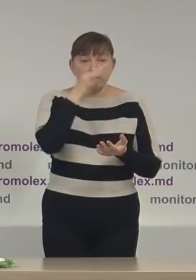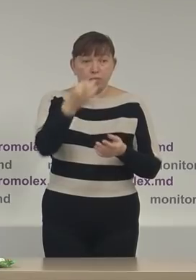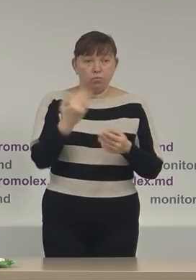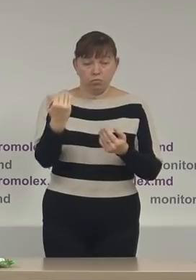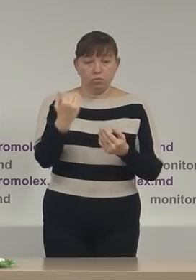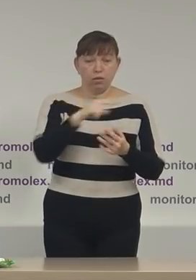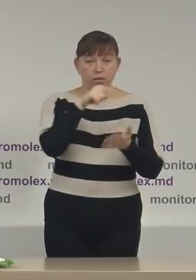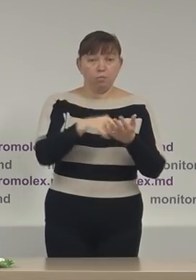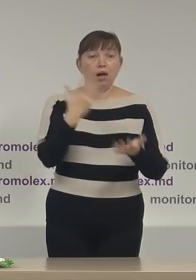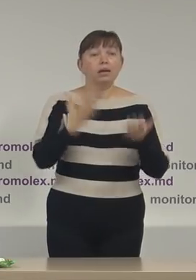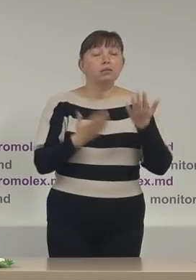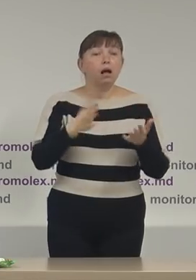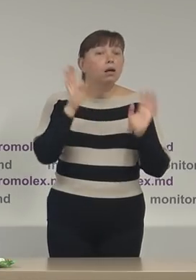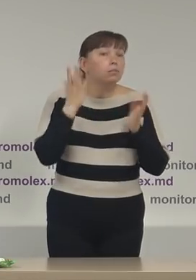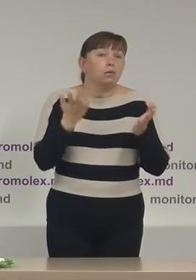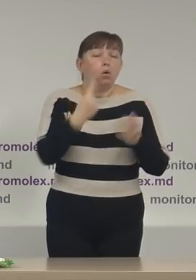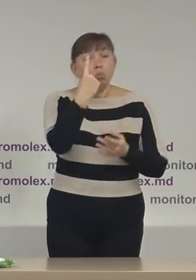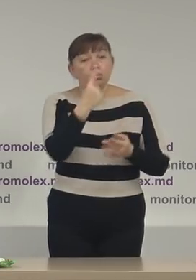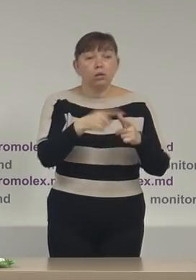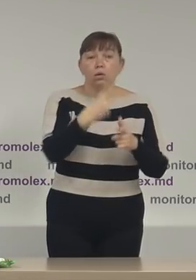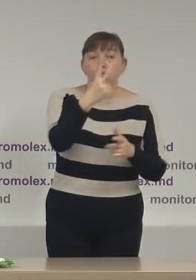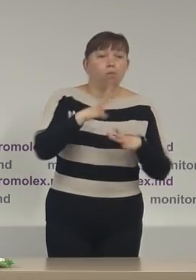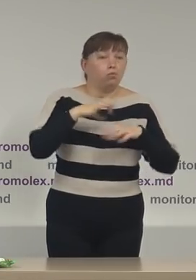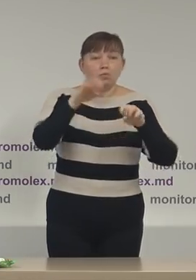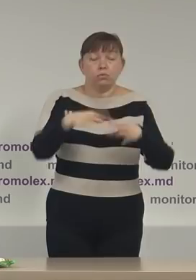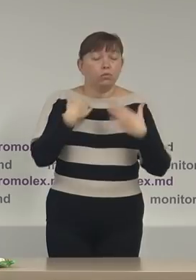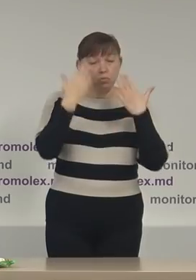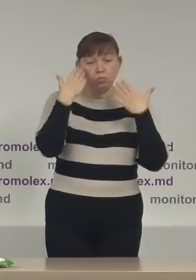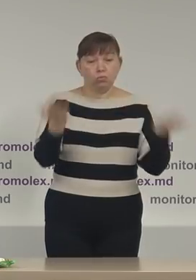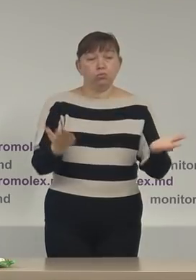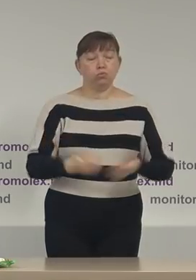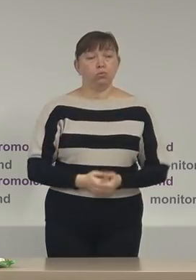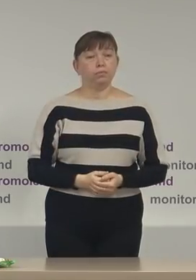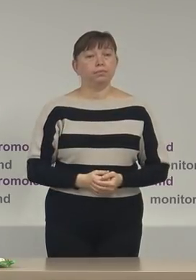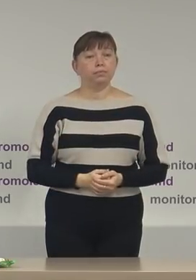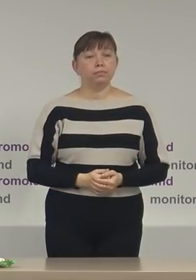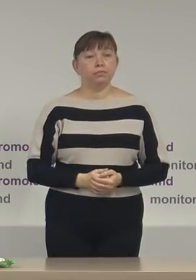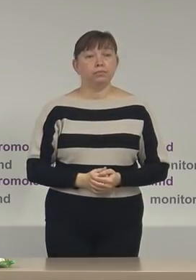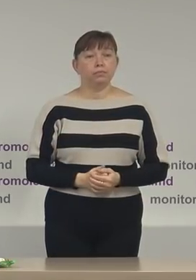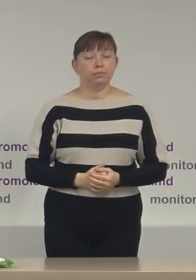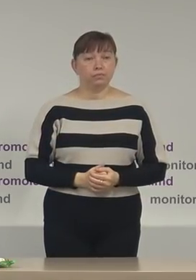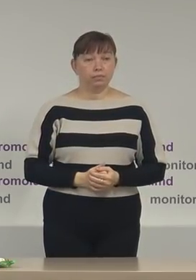întrebarea dumneavoastră dacă măcar vreunul a fost soluționat și chiar nu știu această informație